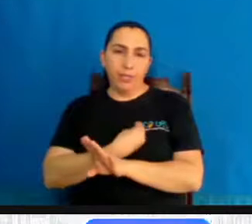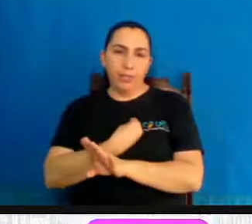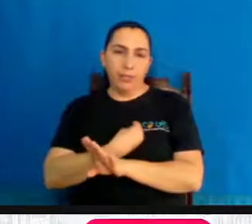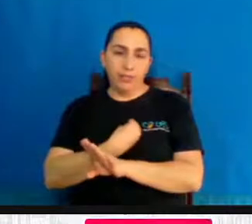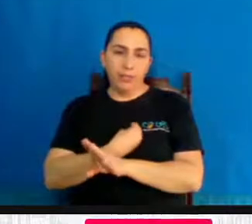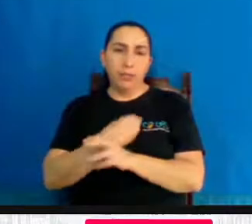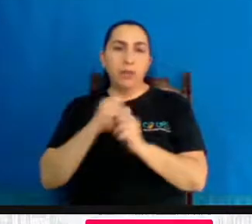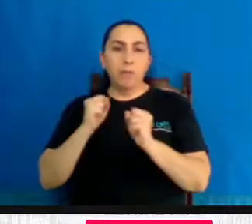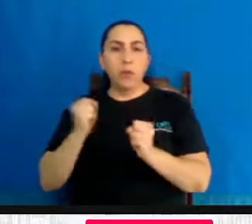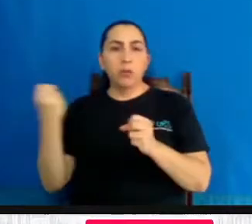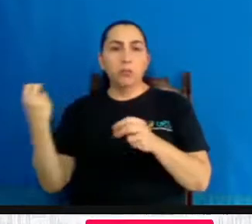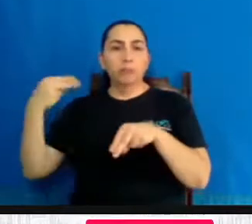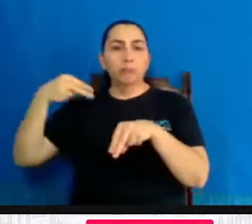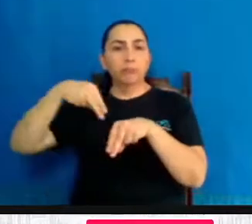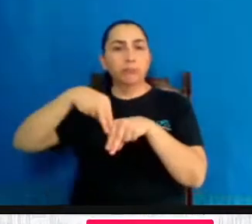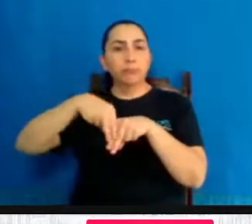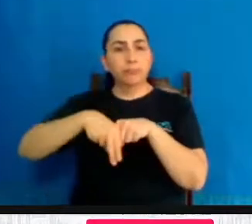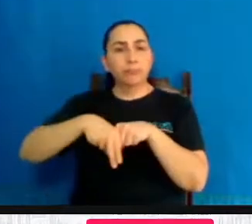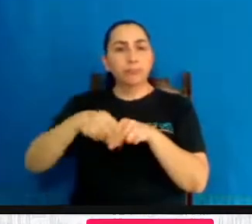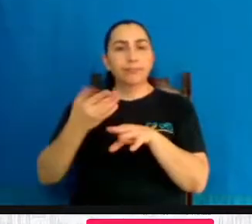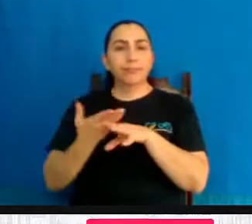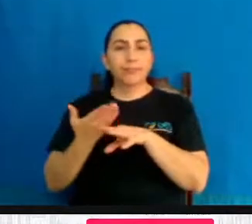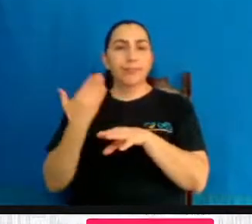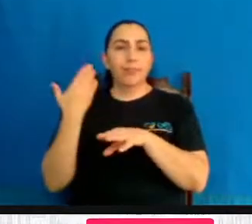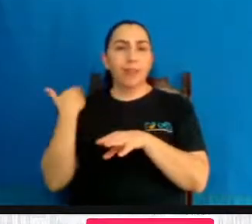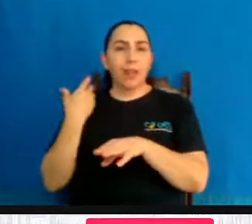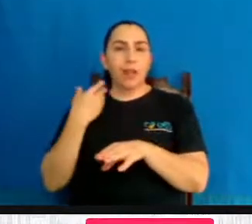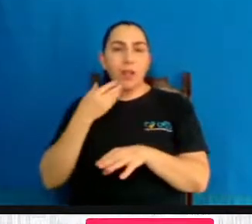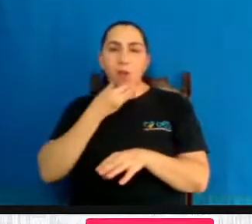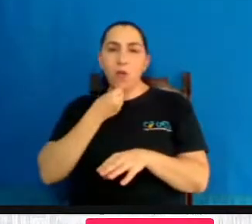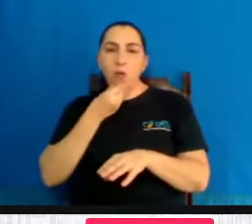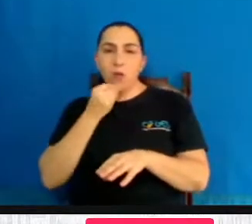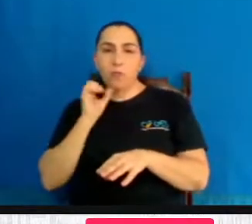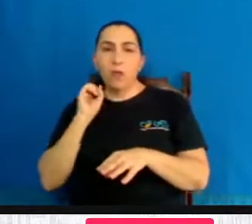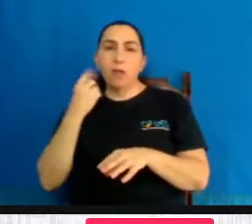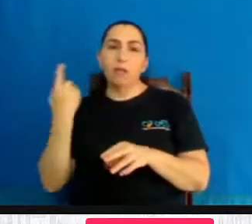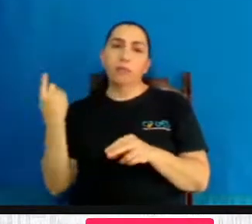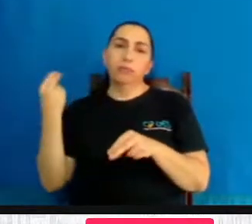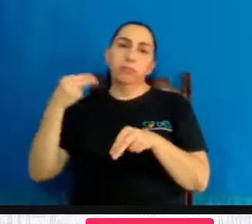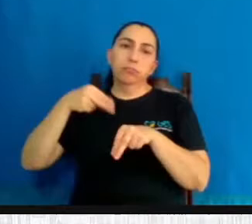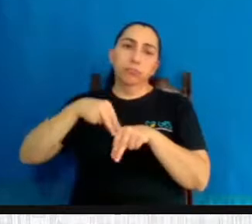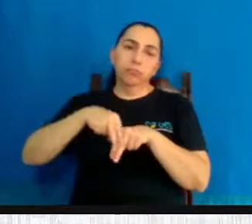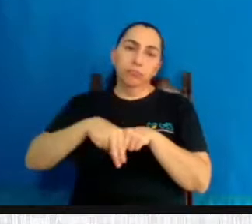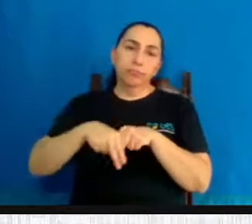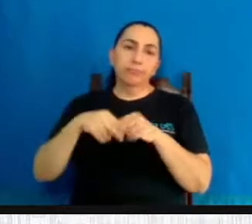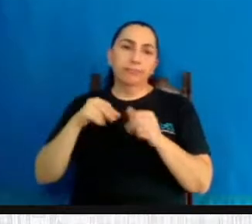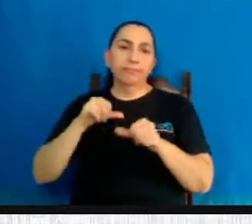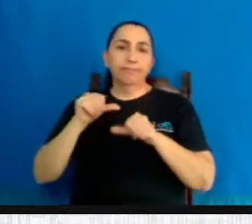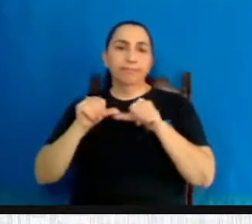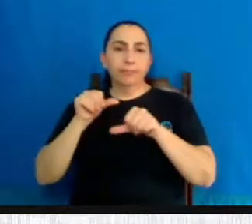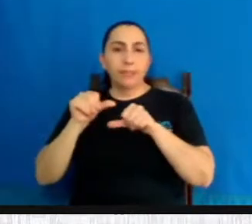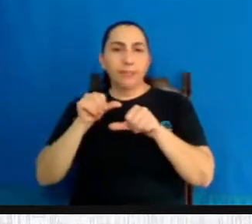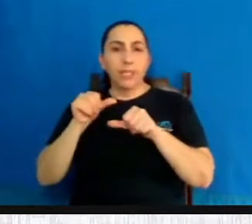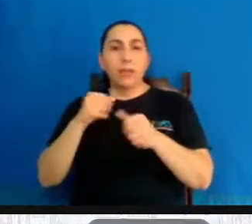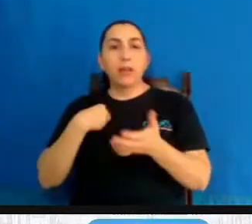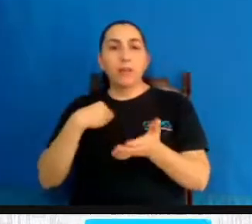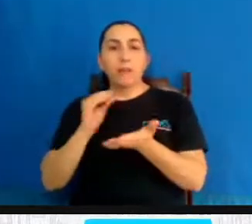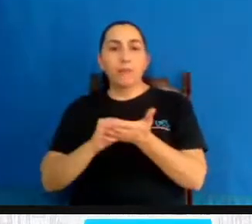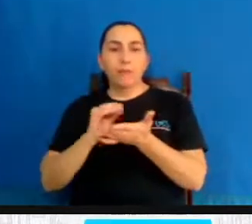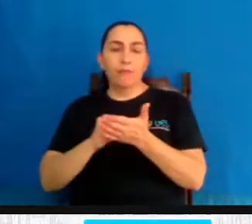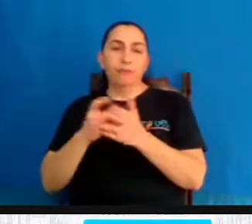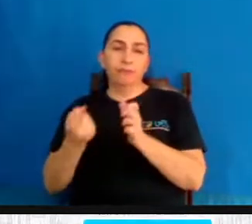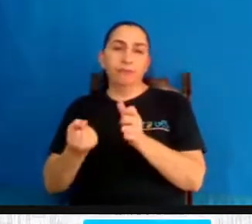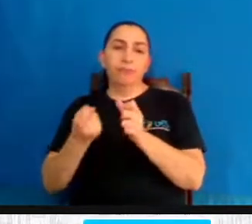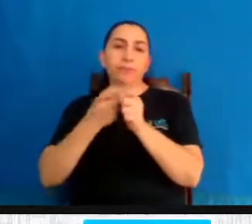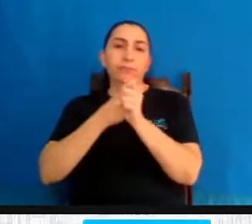reencarnado como homens, e contraindo esse débito que precisa ser ressarcido se a gente ainda não reparou com a